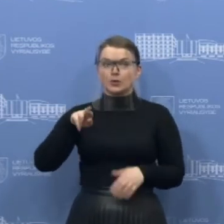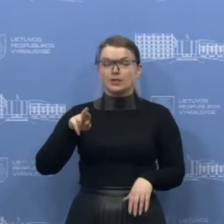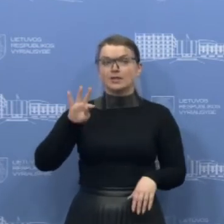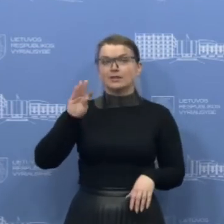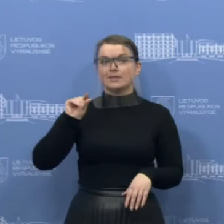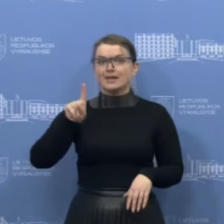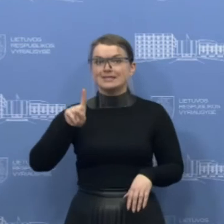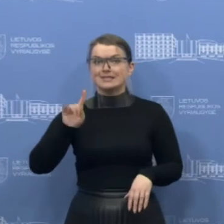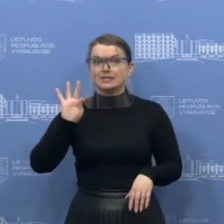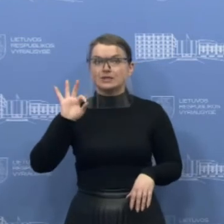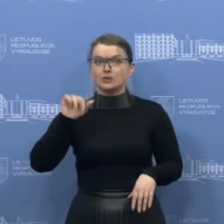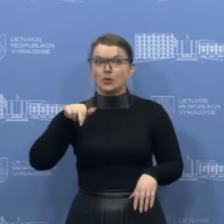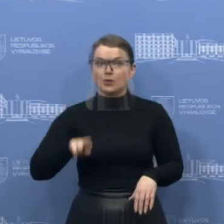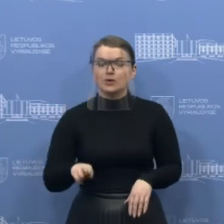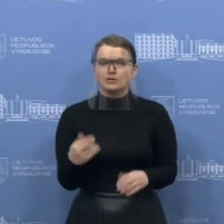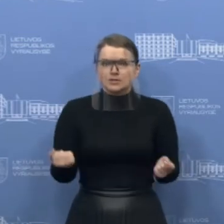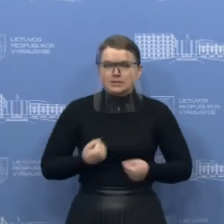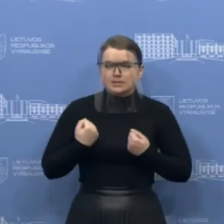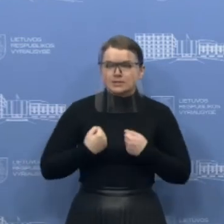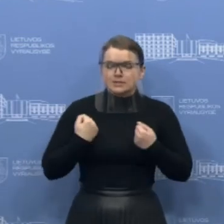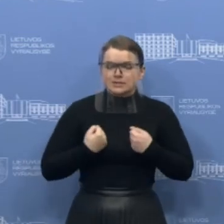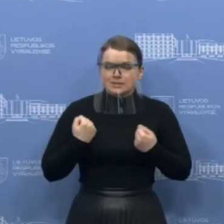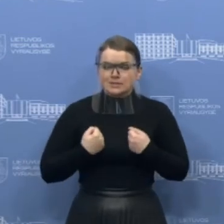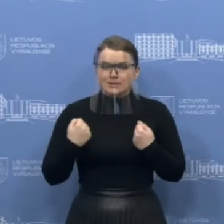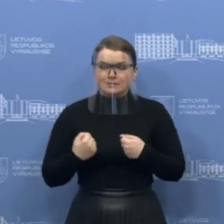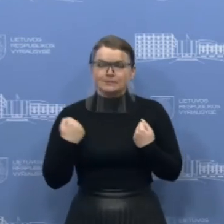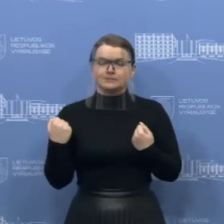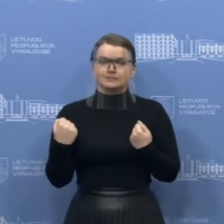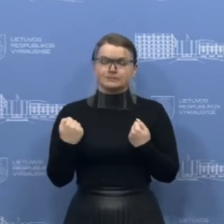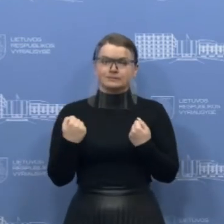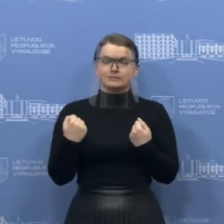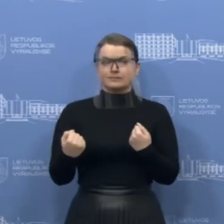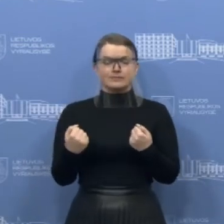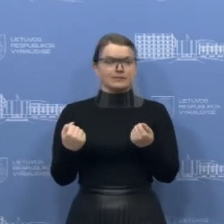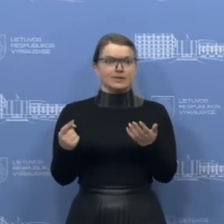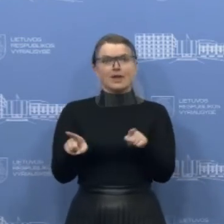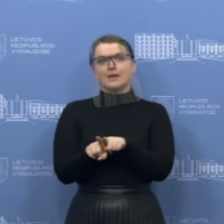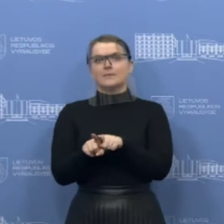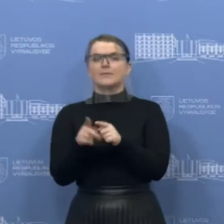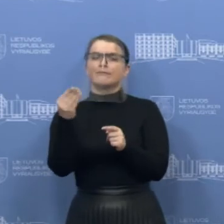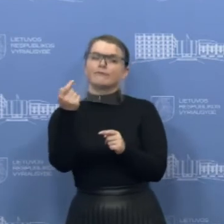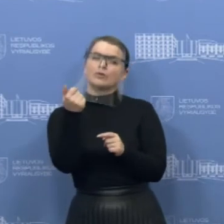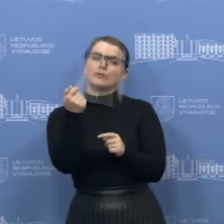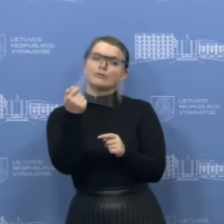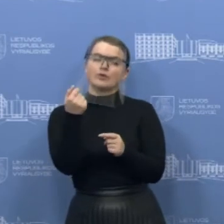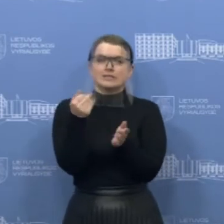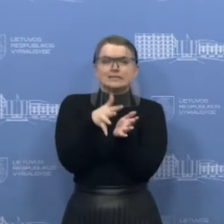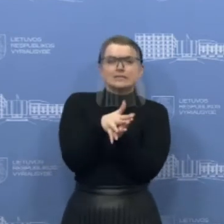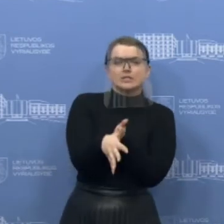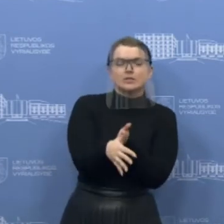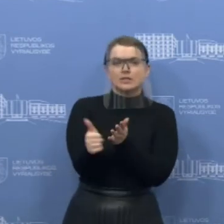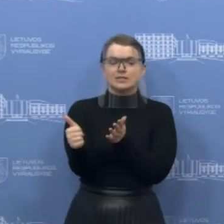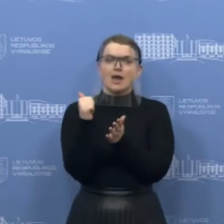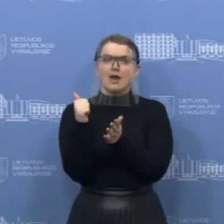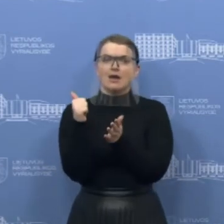mes stengiamės, kad beveik tai būtų tik išlaidos, kad